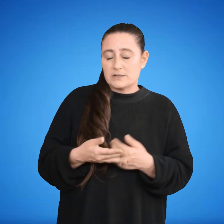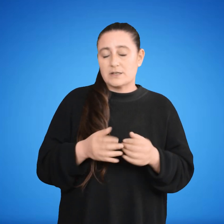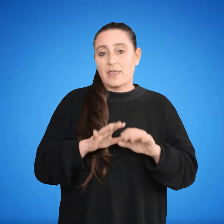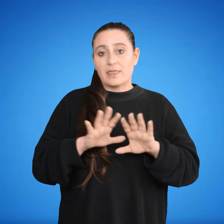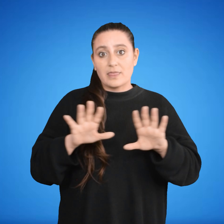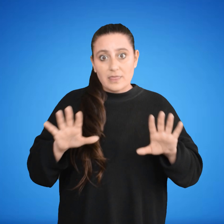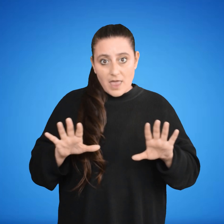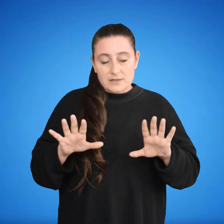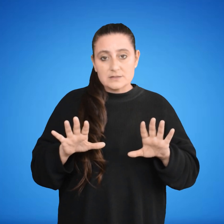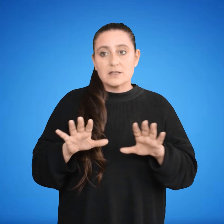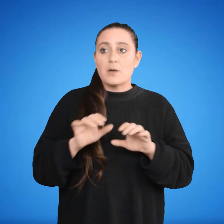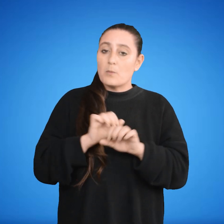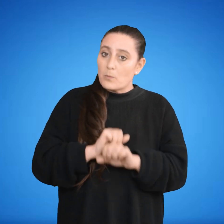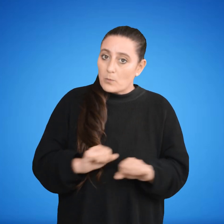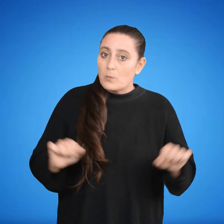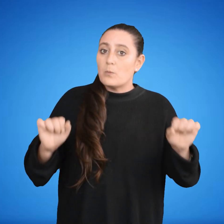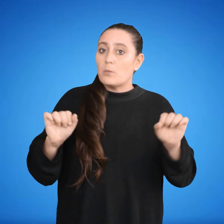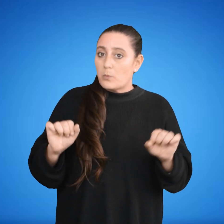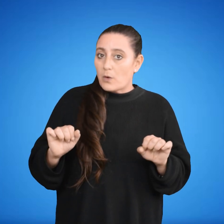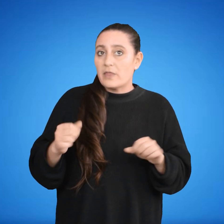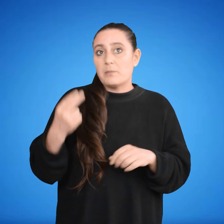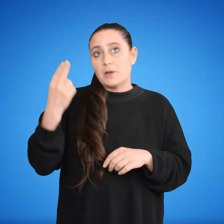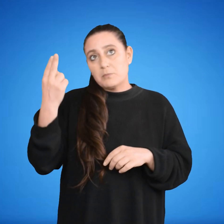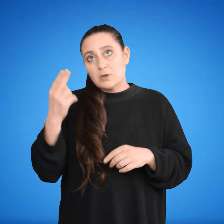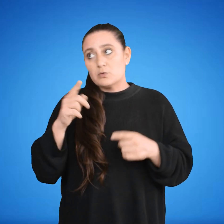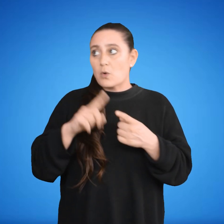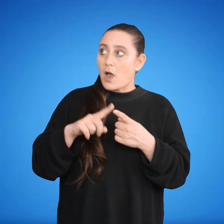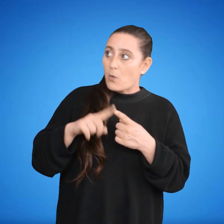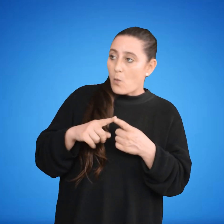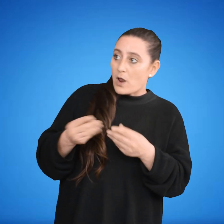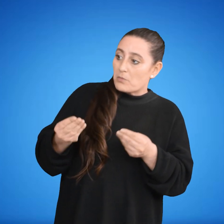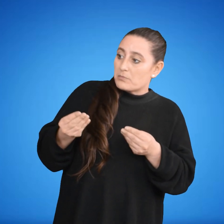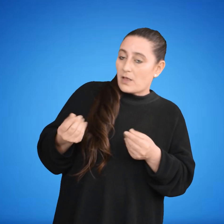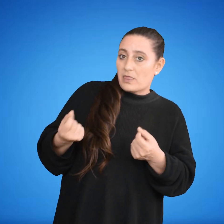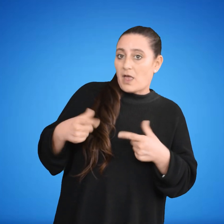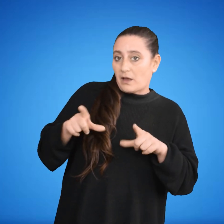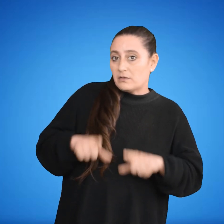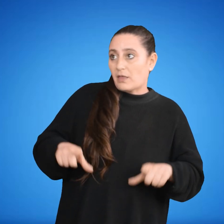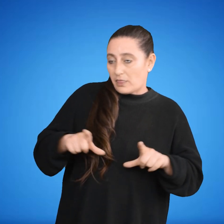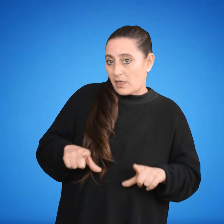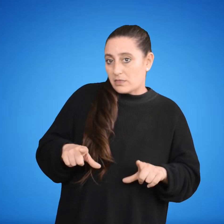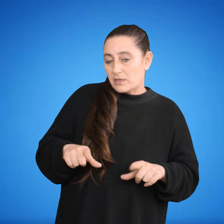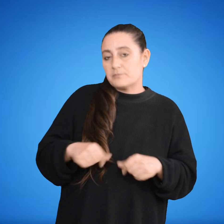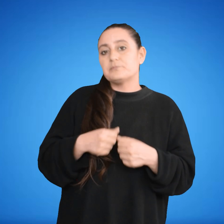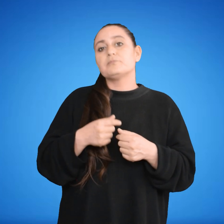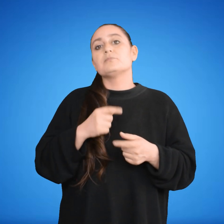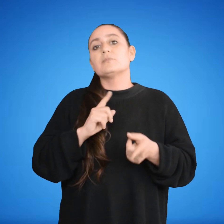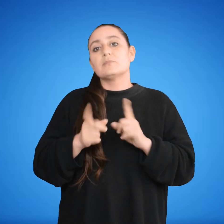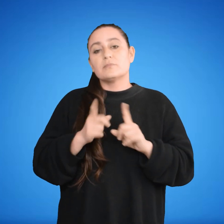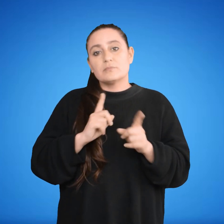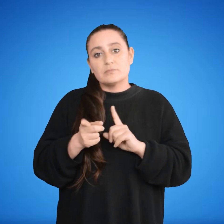Diez, considerar las solicitudes de veña o acuerdo que el Intendente formule. 11. Solicitar